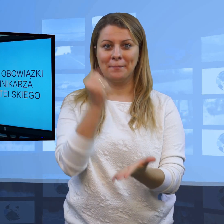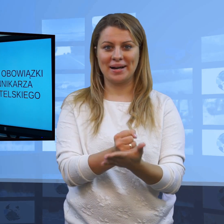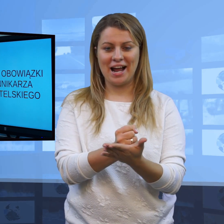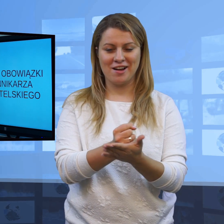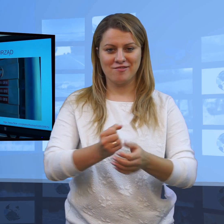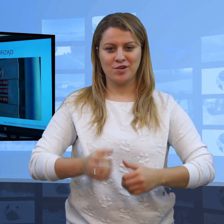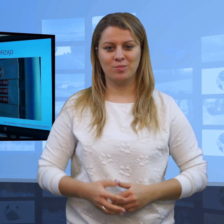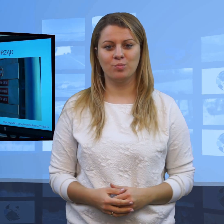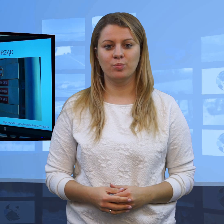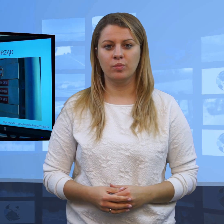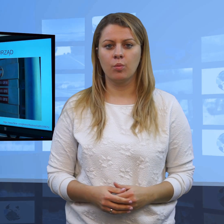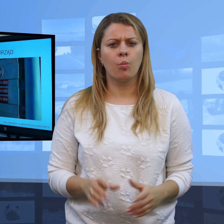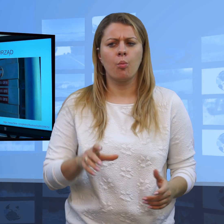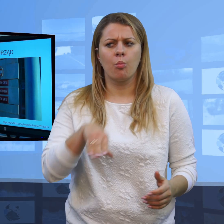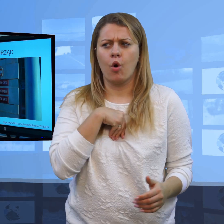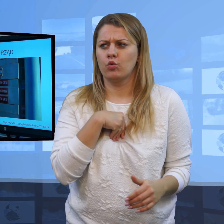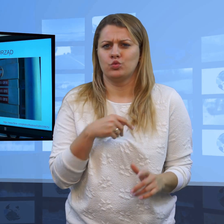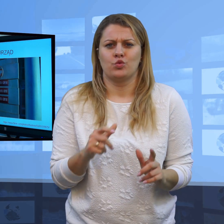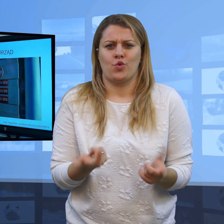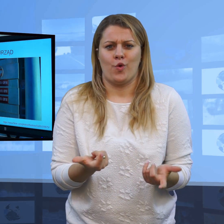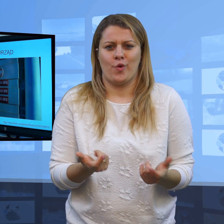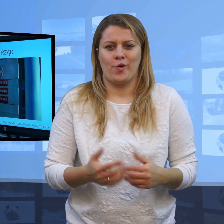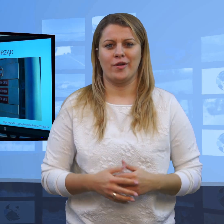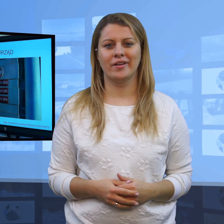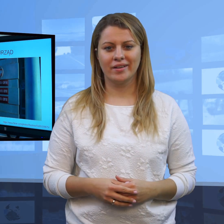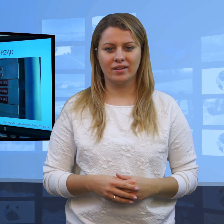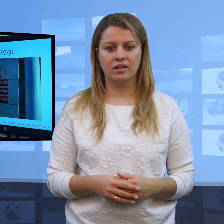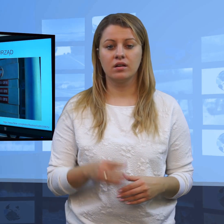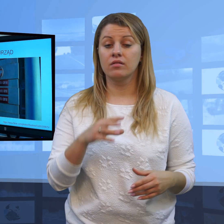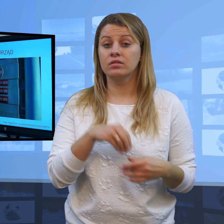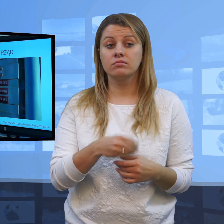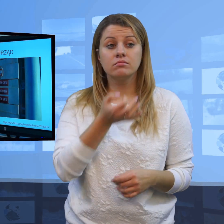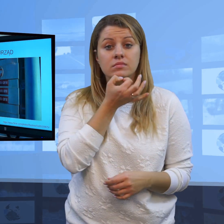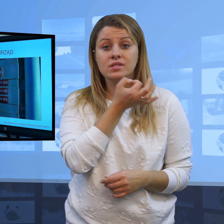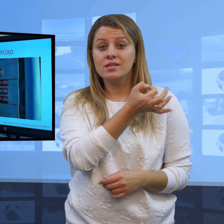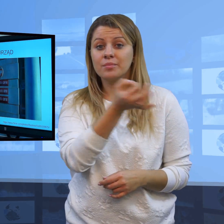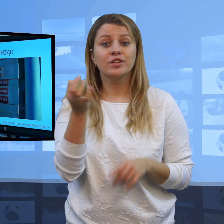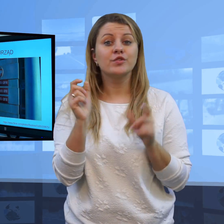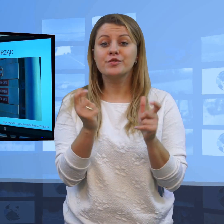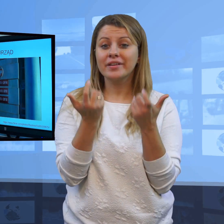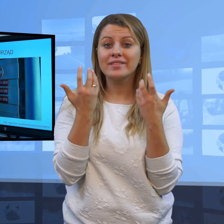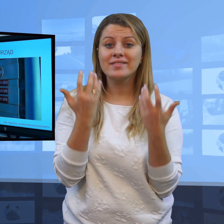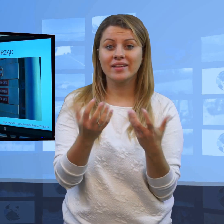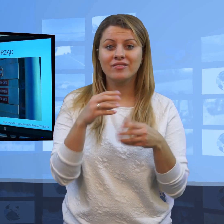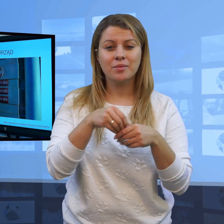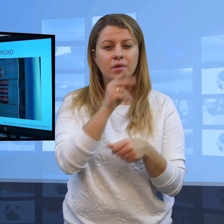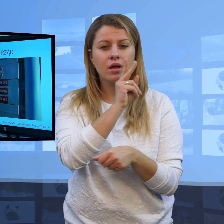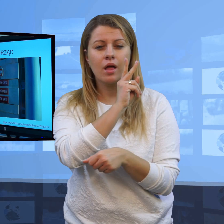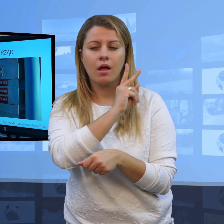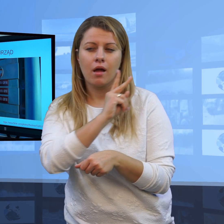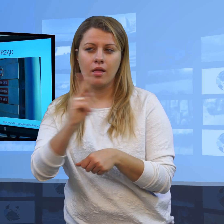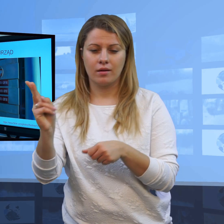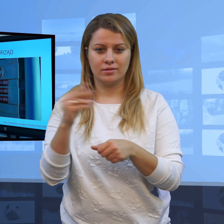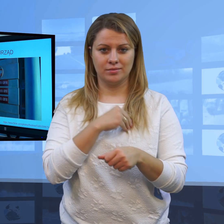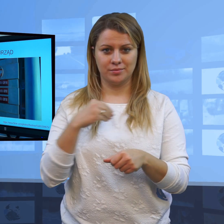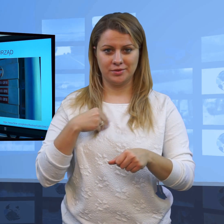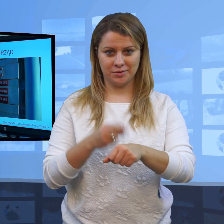Co dziennikarz może? Może zapytać o co tylko chce w